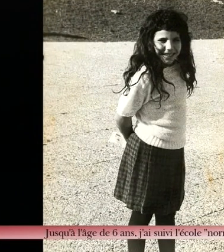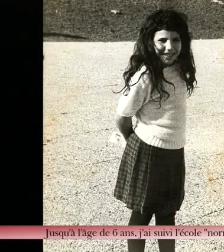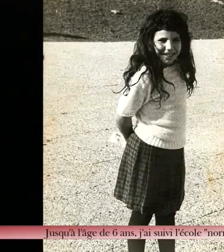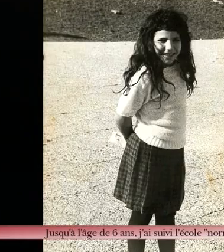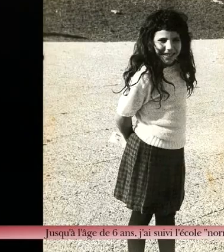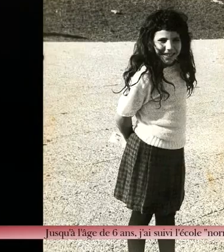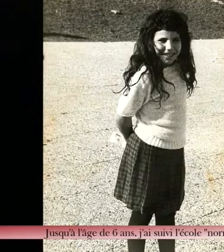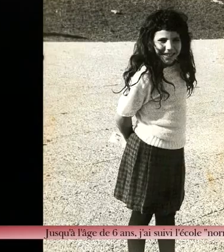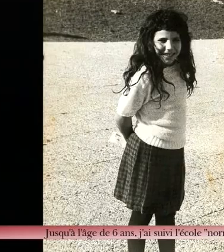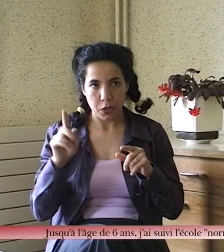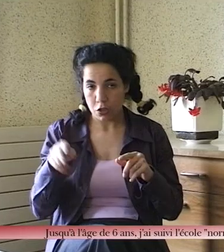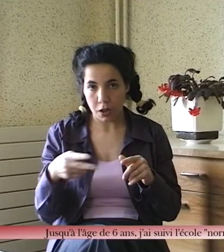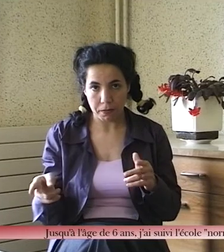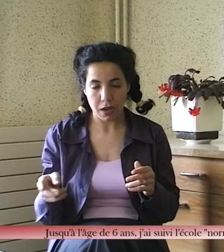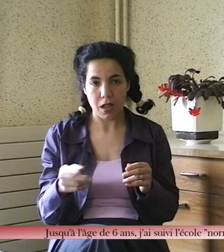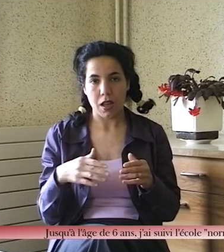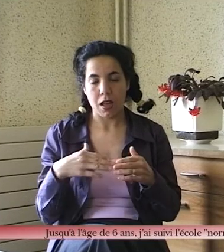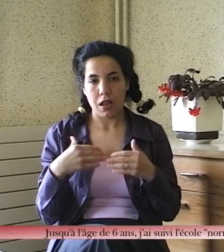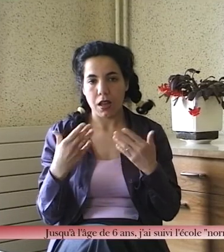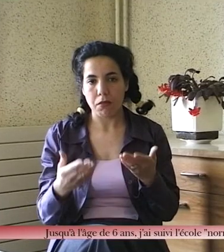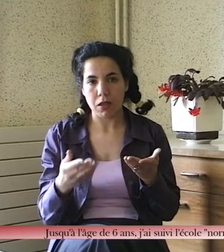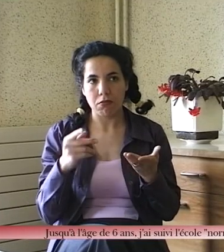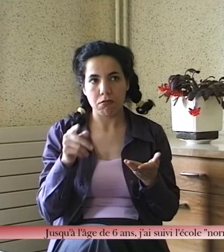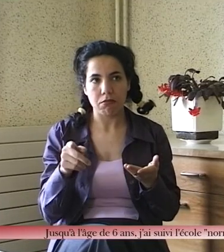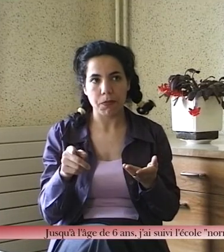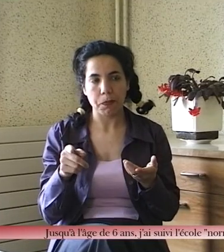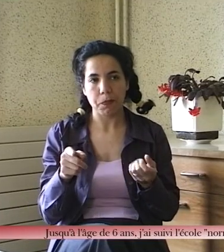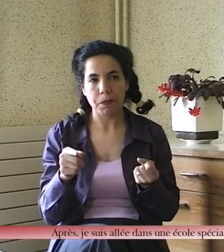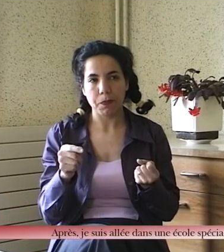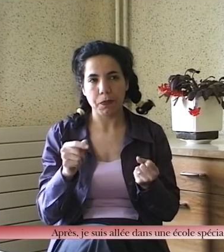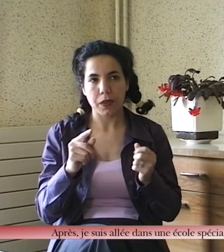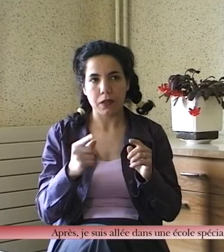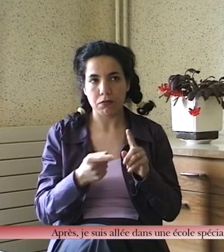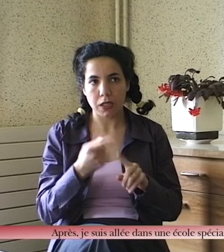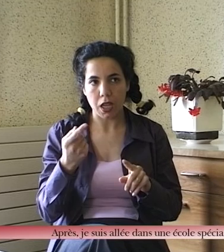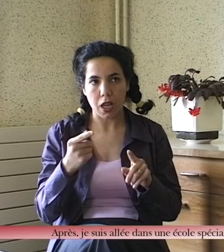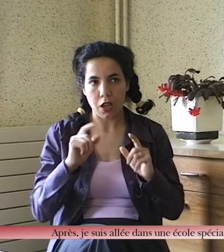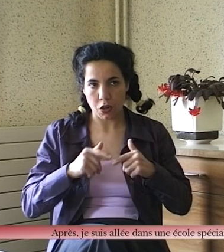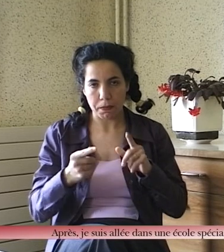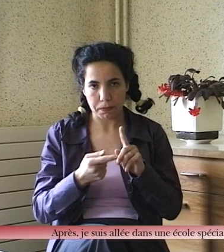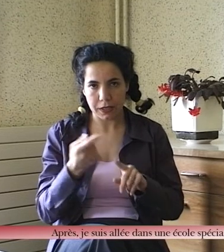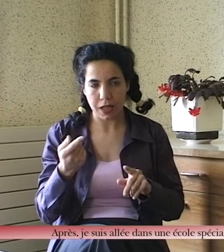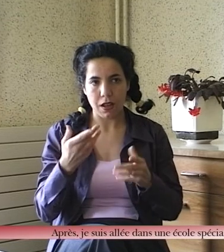Jusqu'à l'âge de 6 ans, j'ai suivi l'école normale. Après, je suis allée dans une école spécialisée